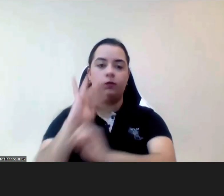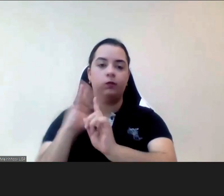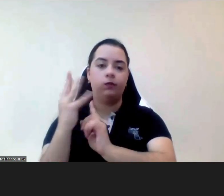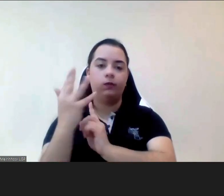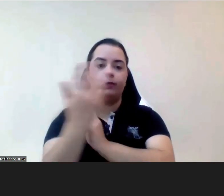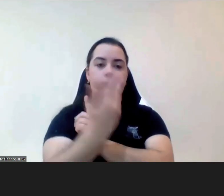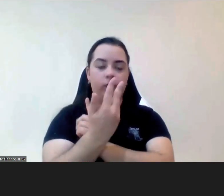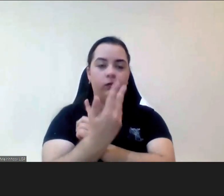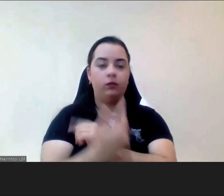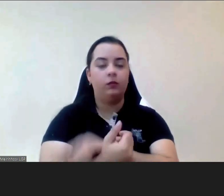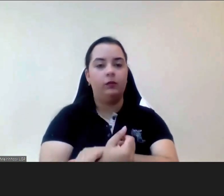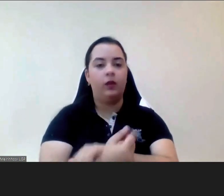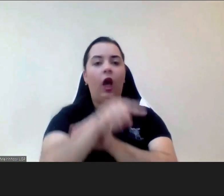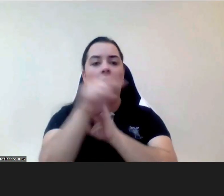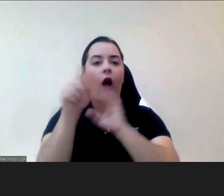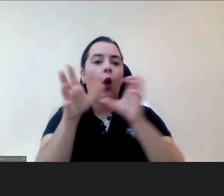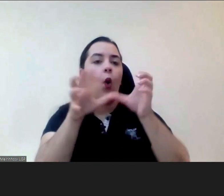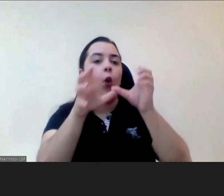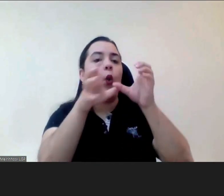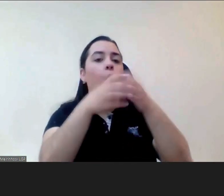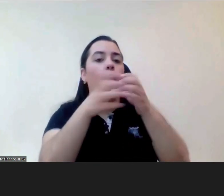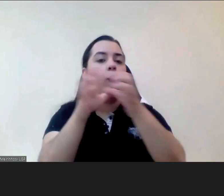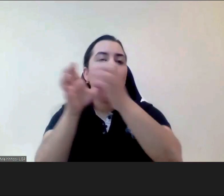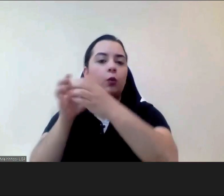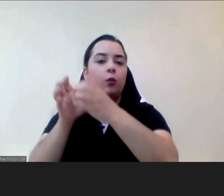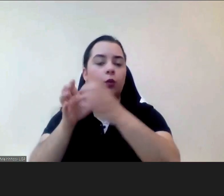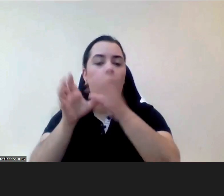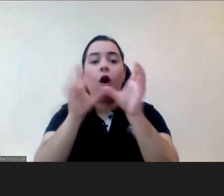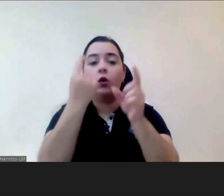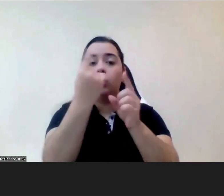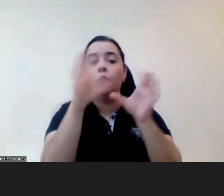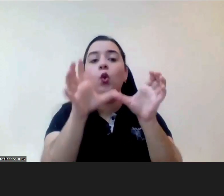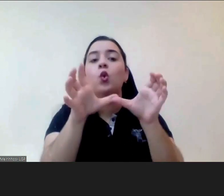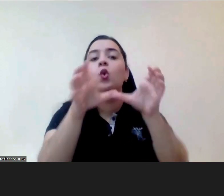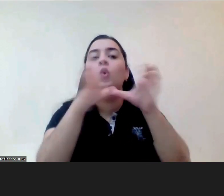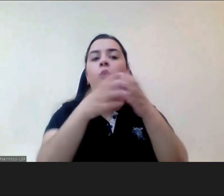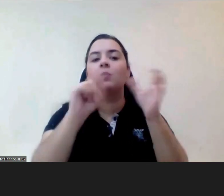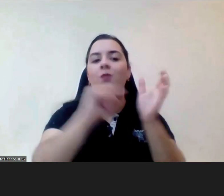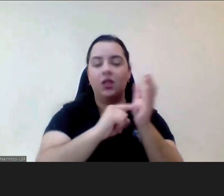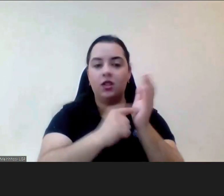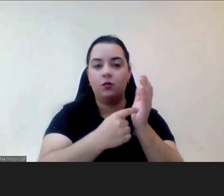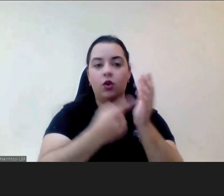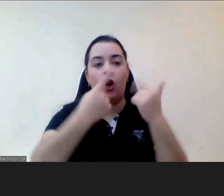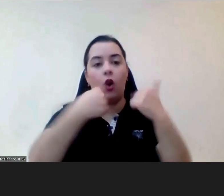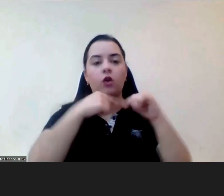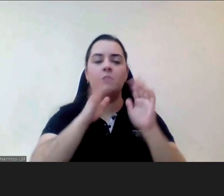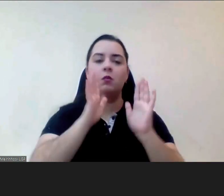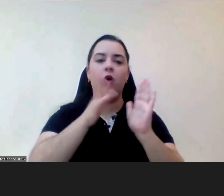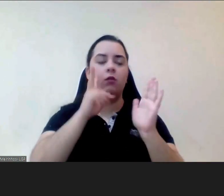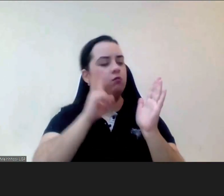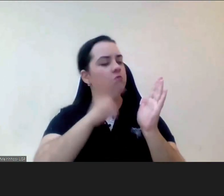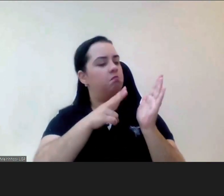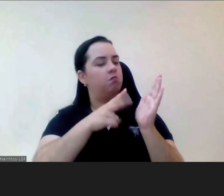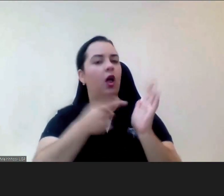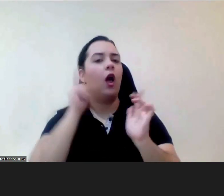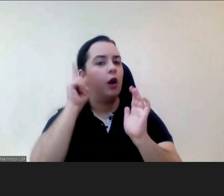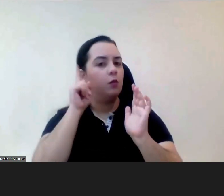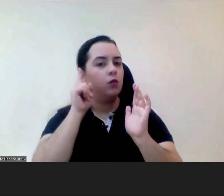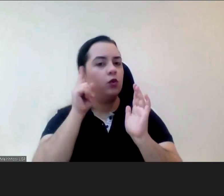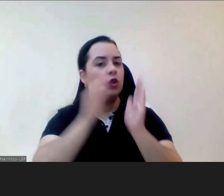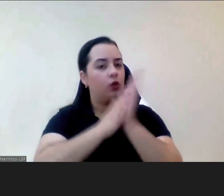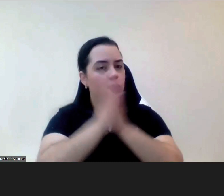de princípios que podemos perfeitamente abraçar nas nossas sessões de